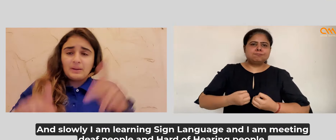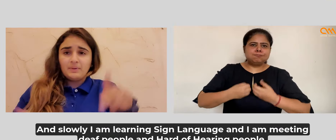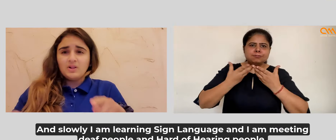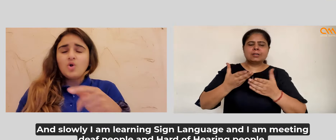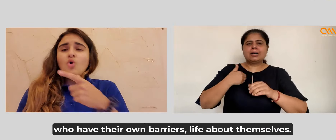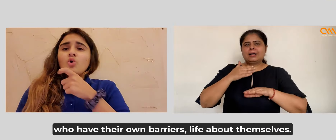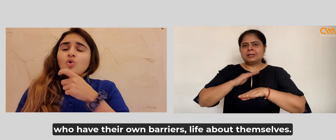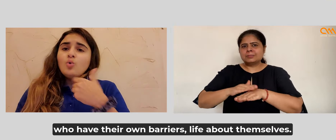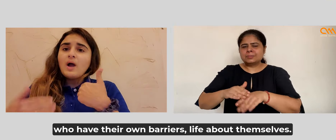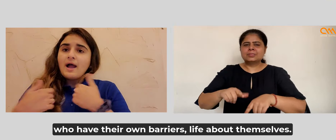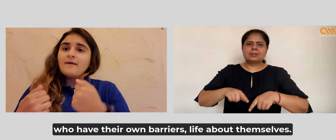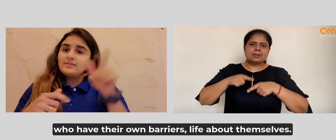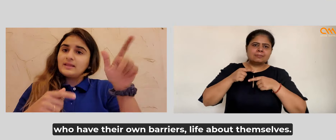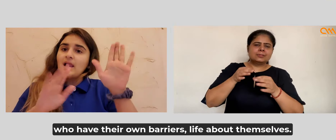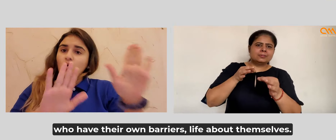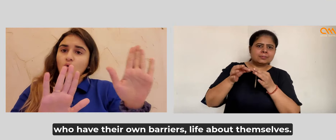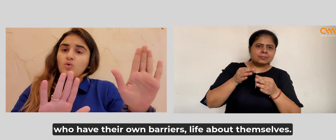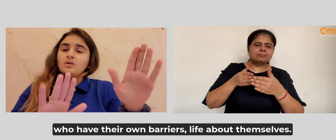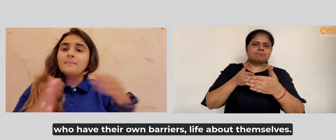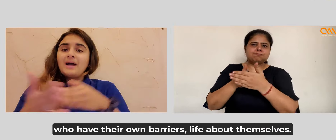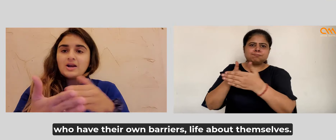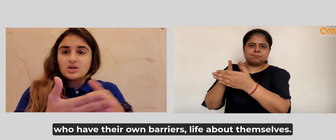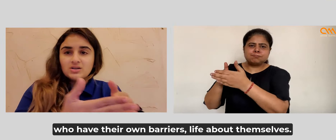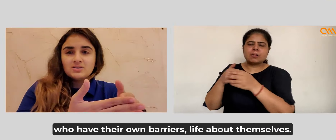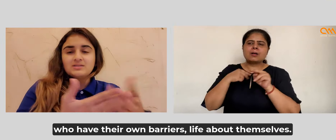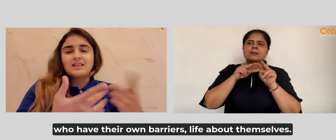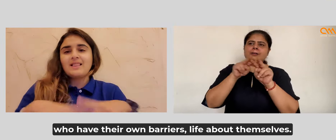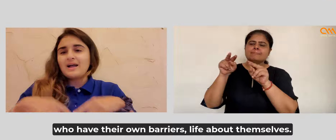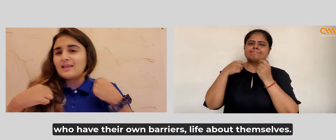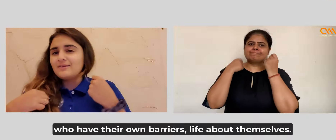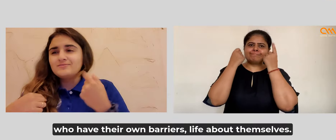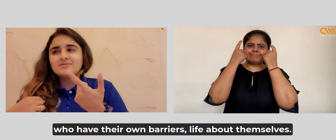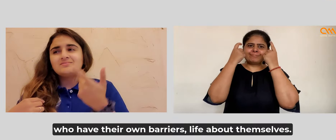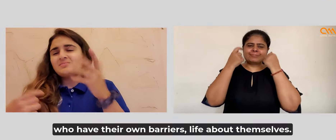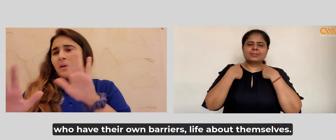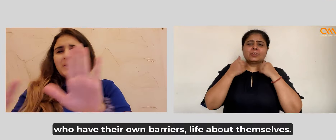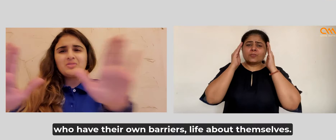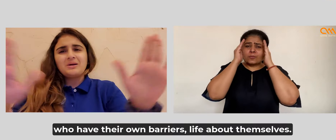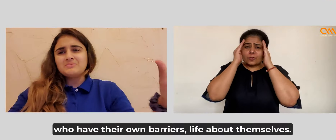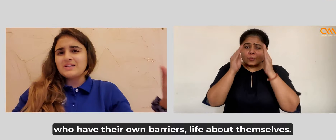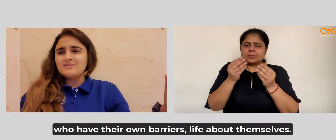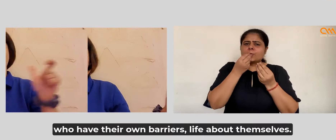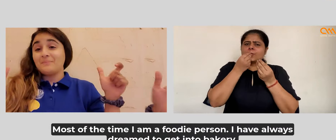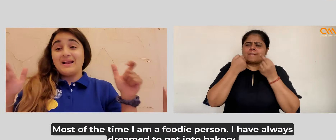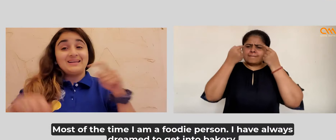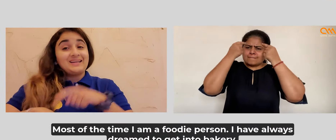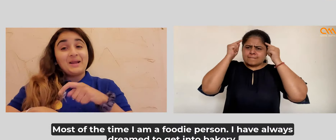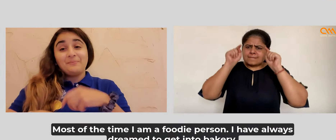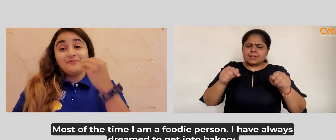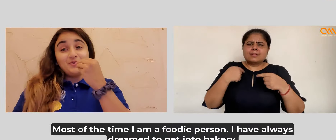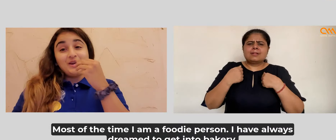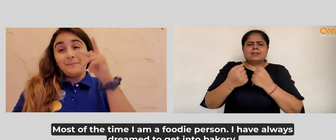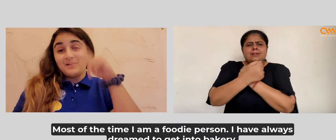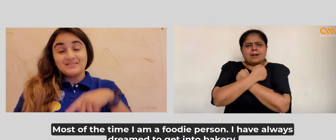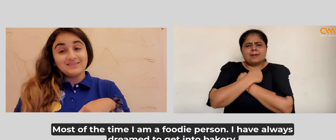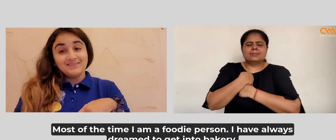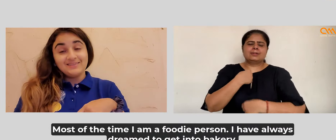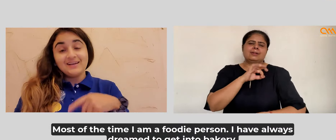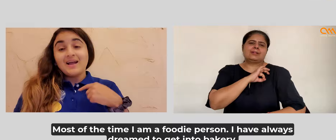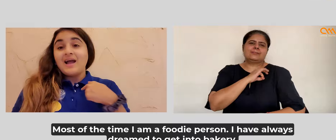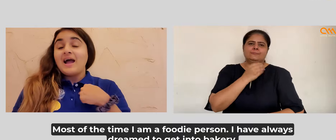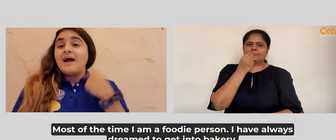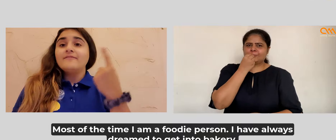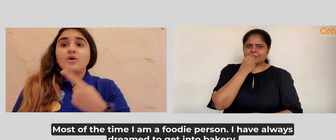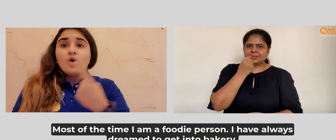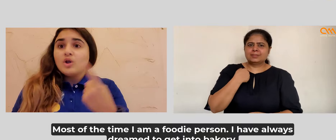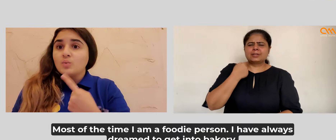वालों से मिल रही हूँ। एवं उनके जीवन के अनुभवों को समझ रही हूँ। मैं खाने के